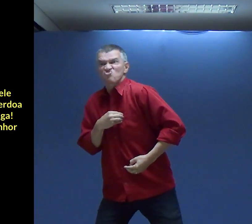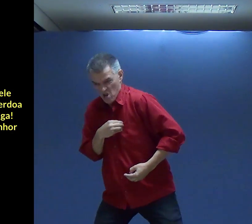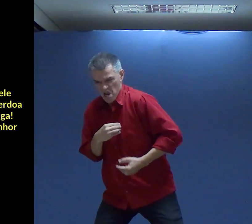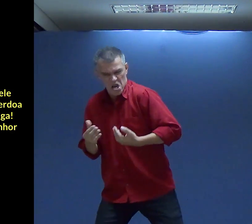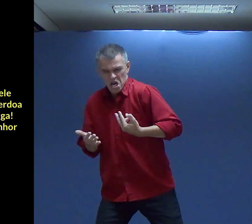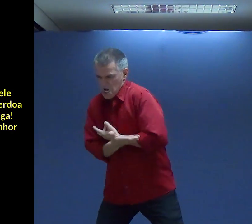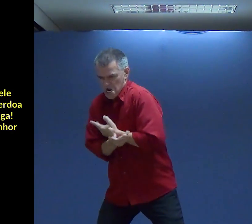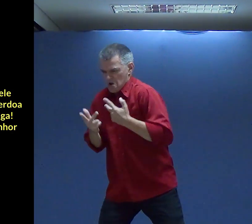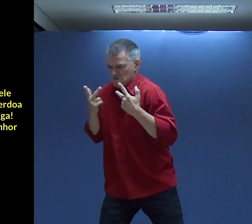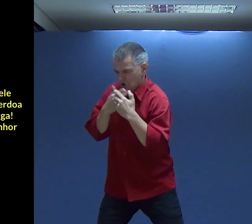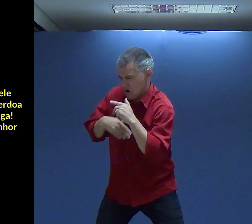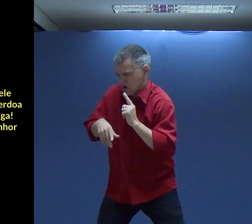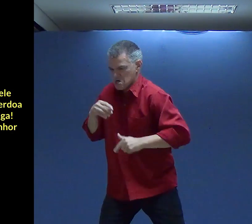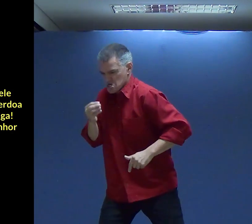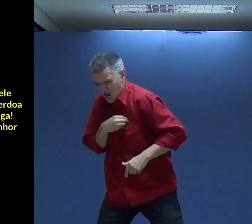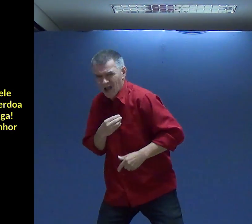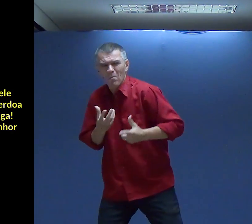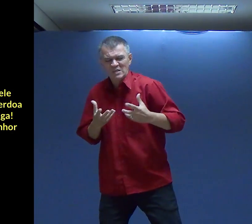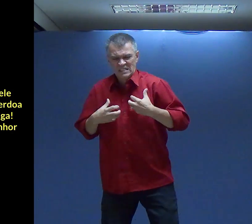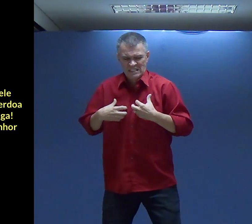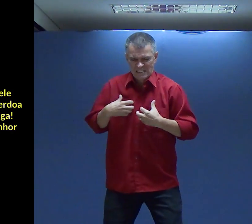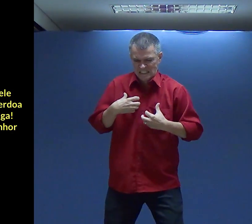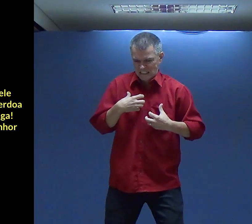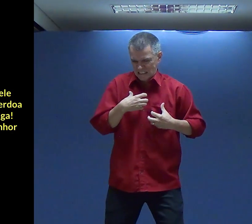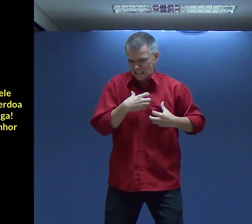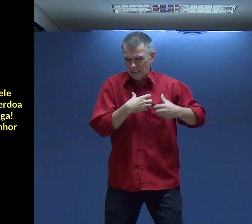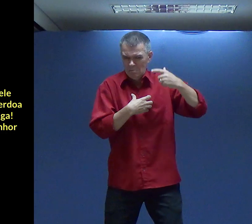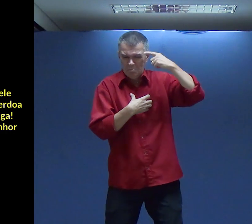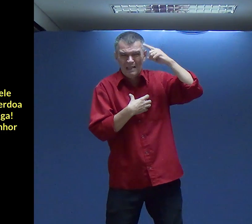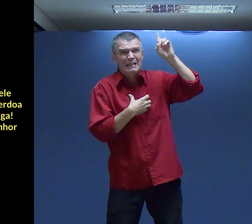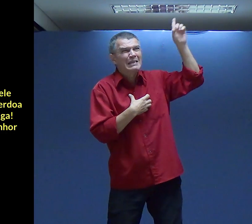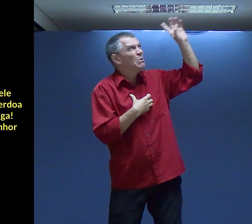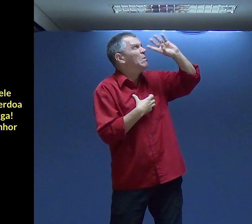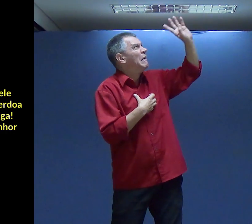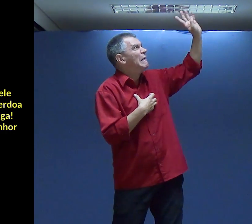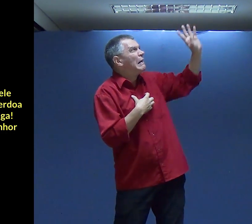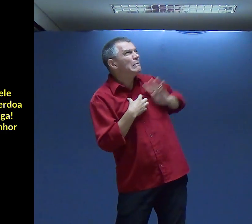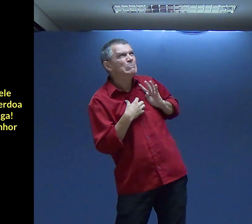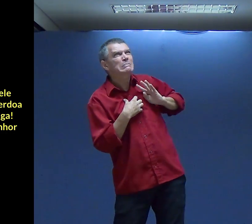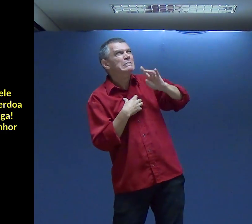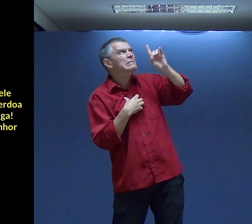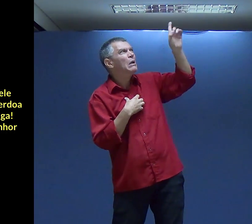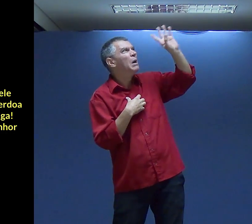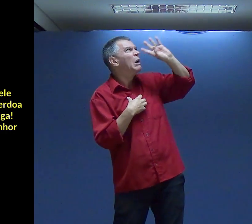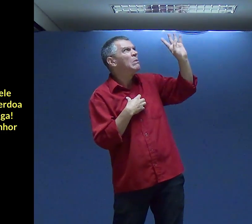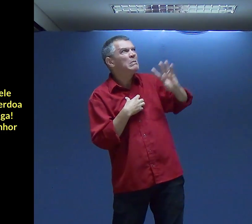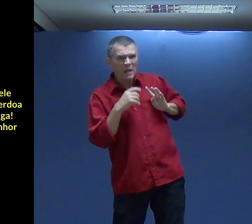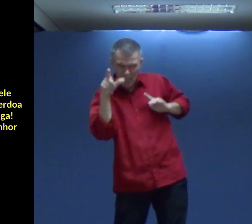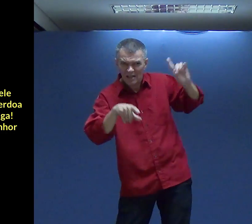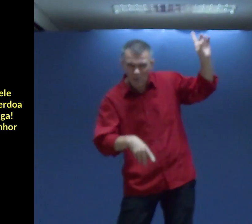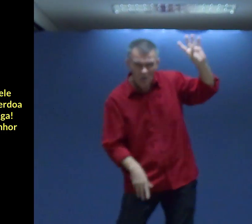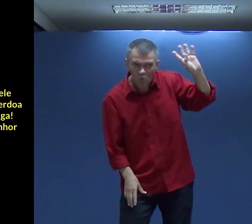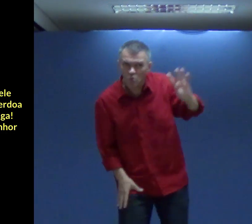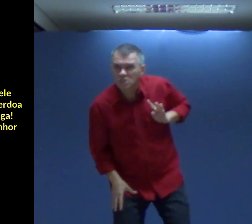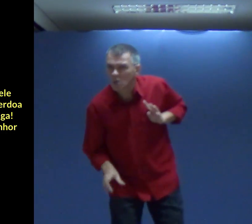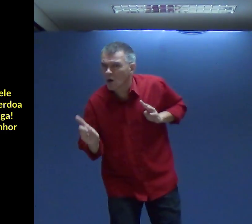Ah, porque eu erro Eu erro Eu peco Eu peco Eu tenho um monte de coisa Daquilo começa A me incomodar